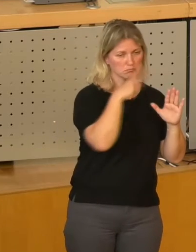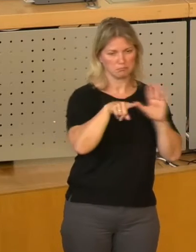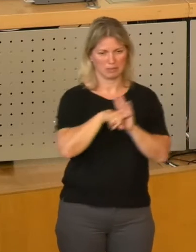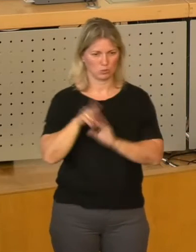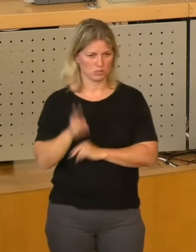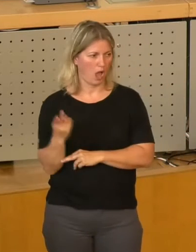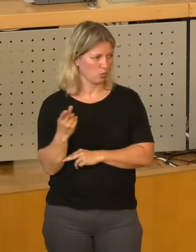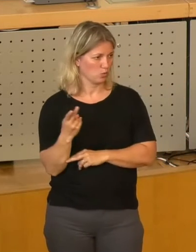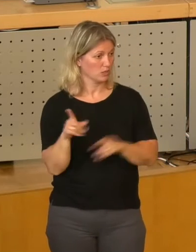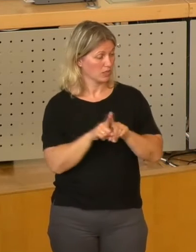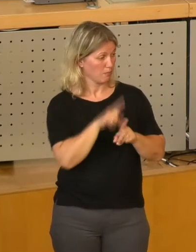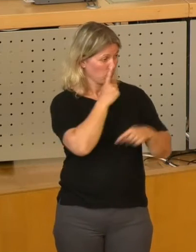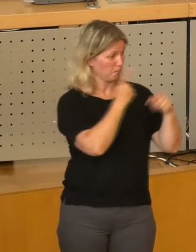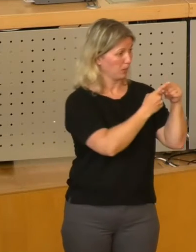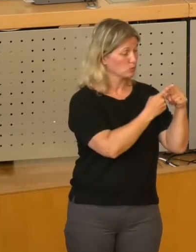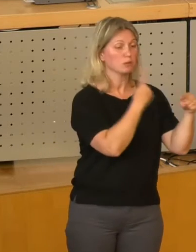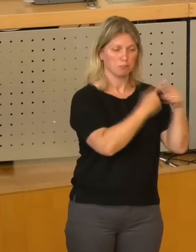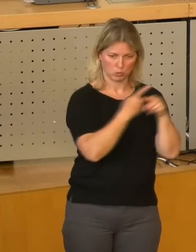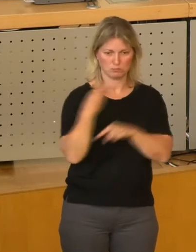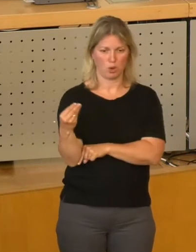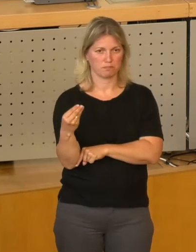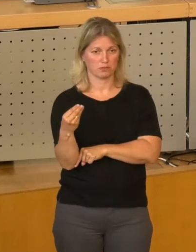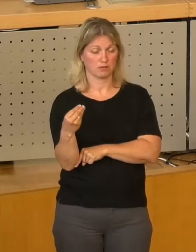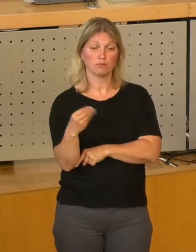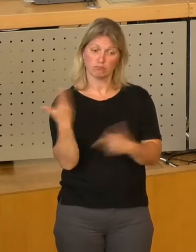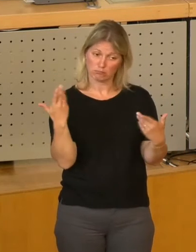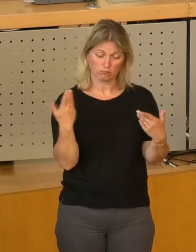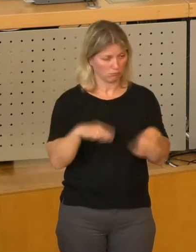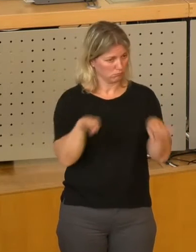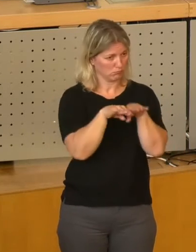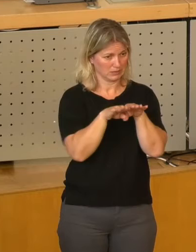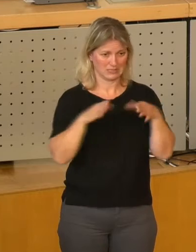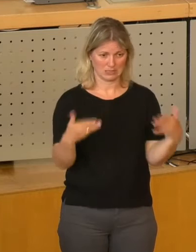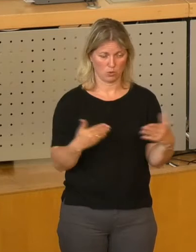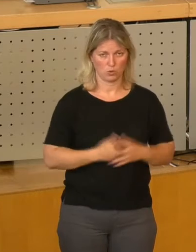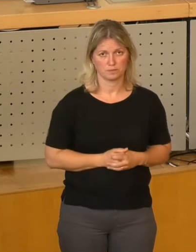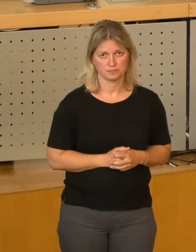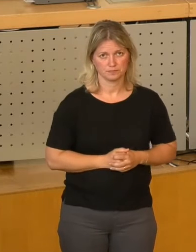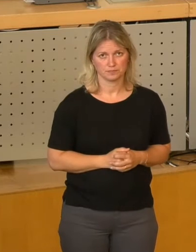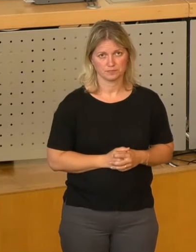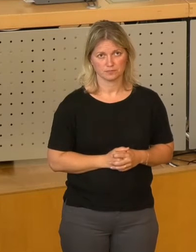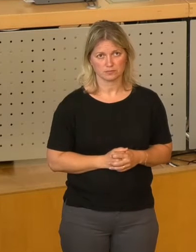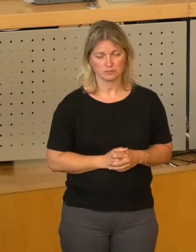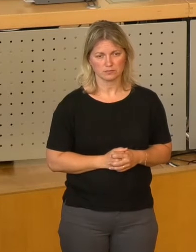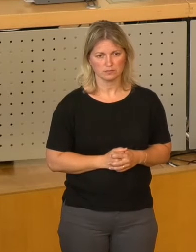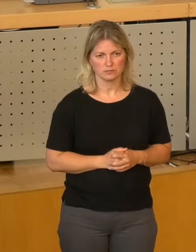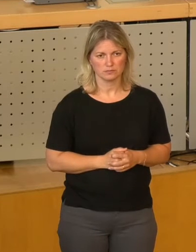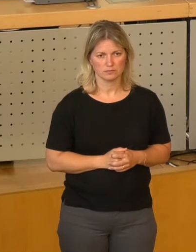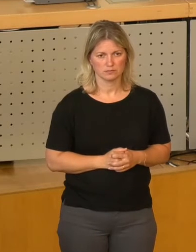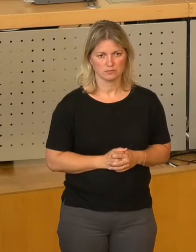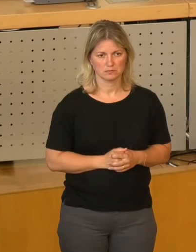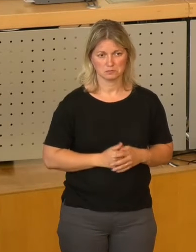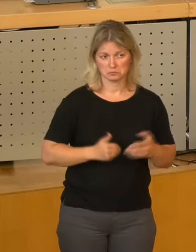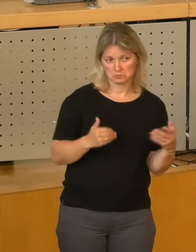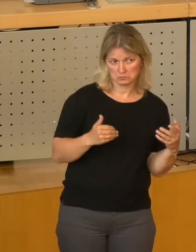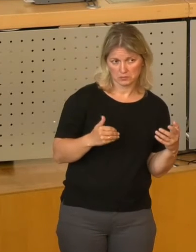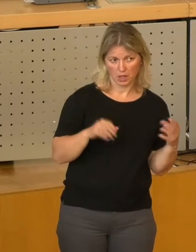gemacht, auch dieses Unternehmen diese Verluste mitgetragen hätte. Das ist das Wesen solcher Dinge. Ich glaube, ich konnte Ihnen